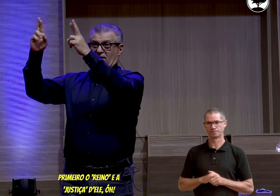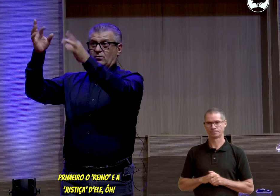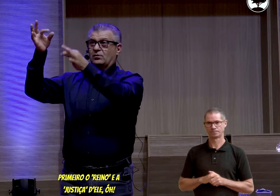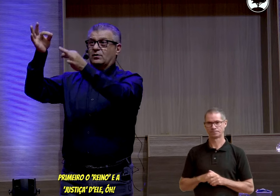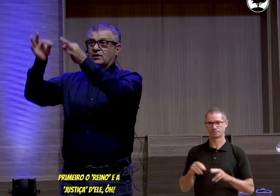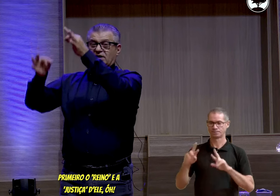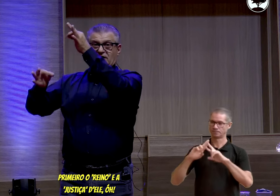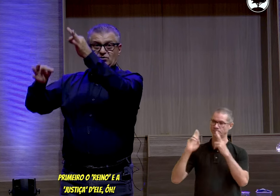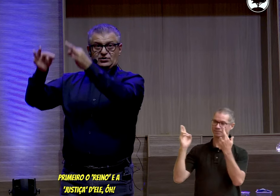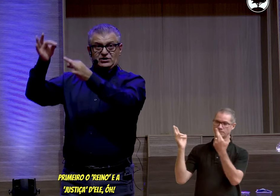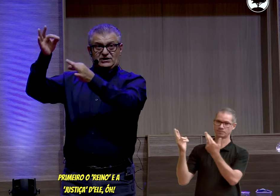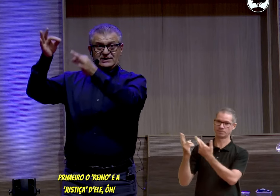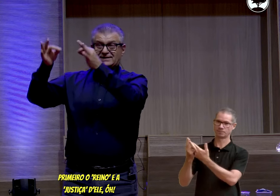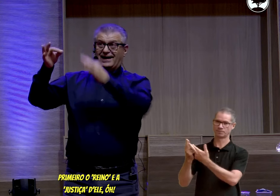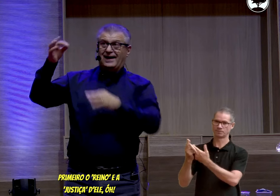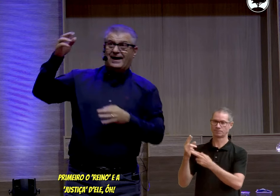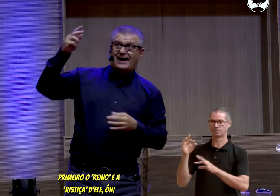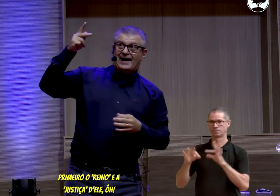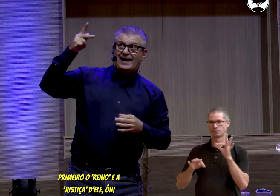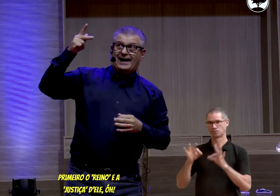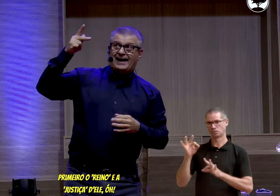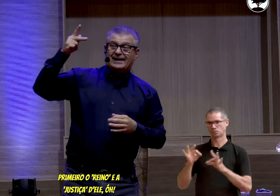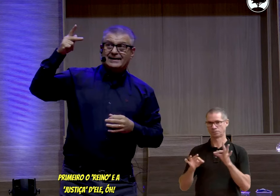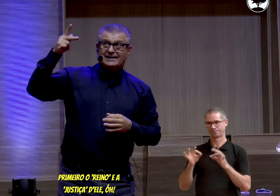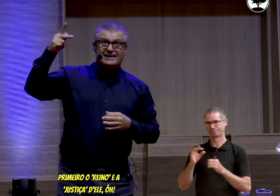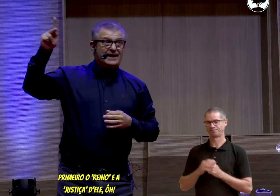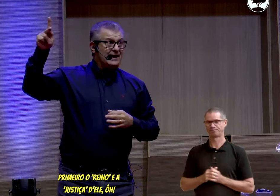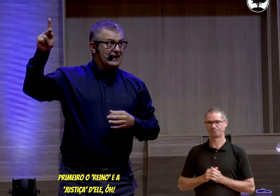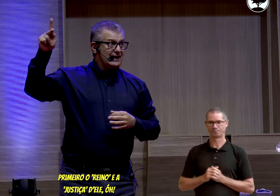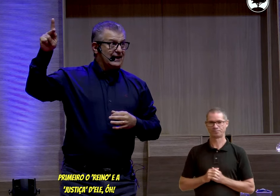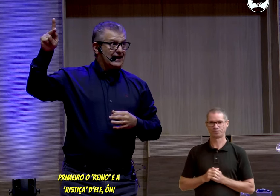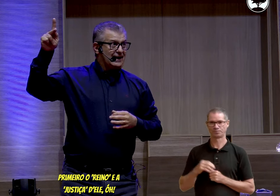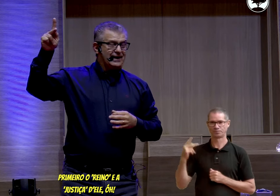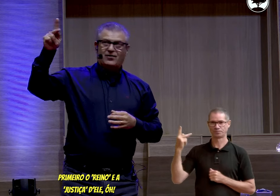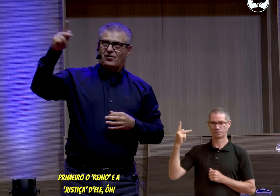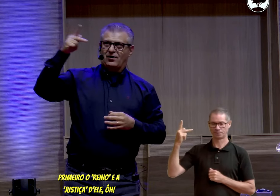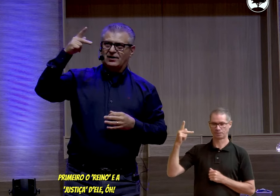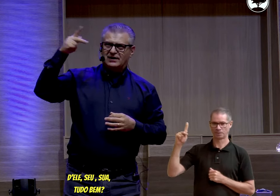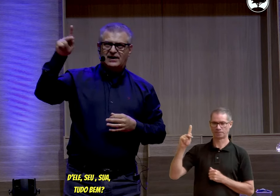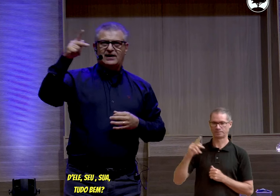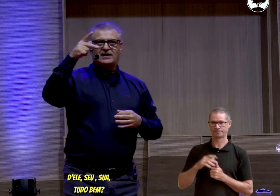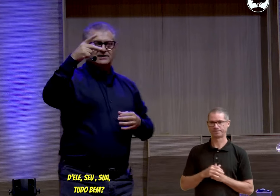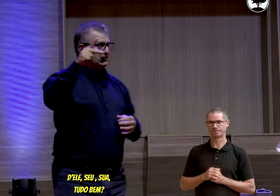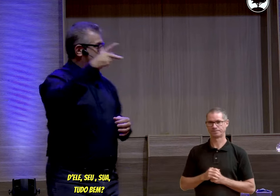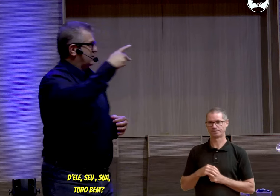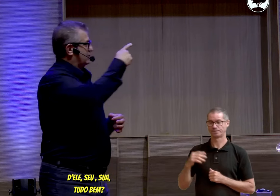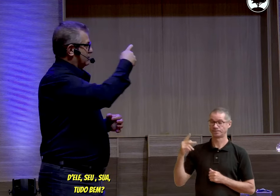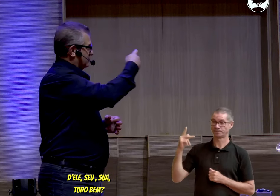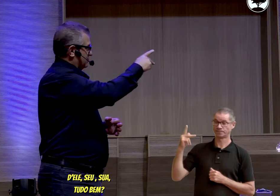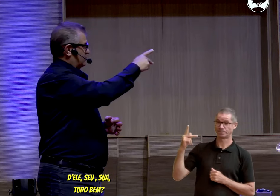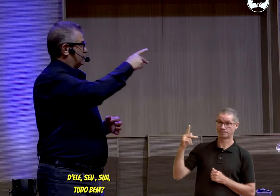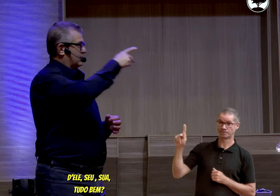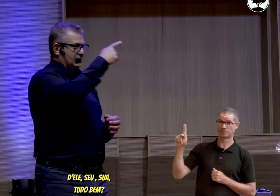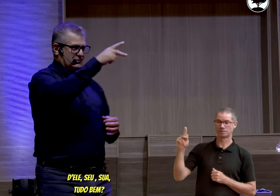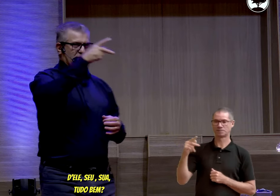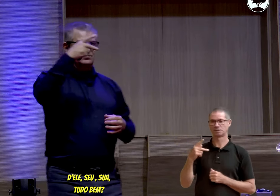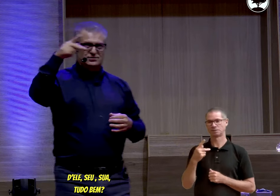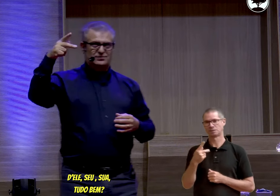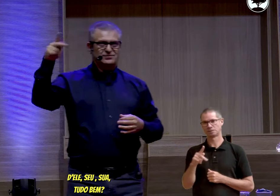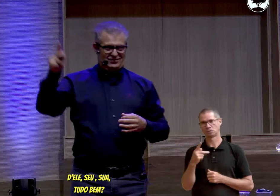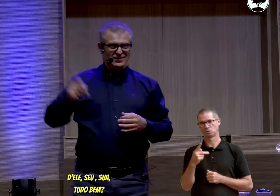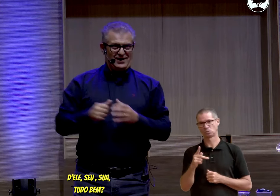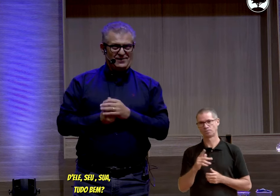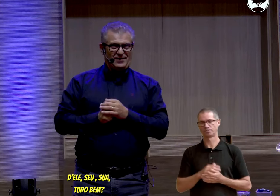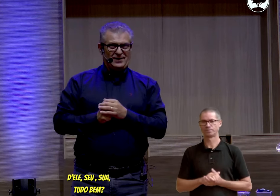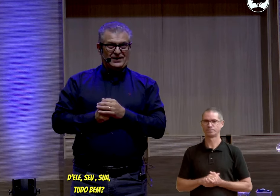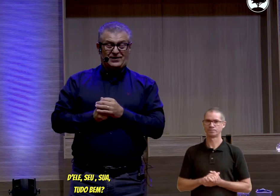reino e a justiça dele, ó, dele, seu, sua, seu,